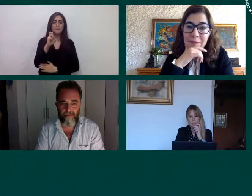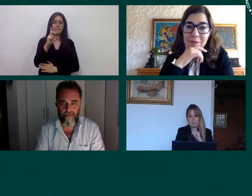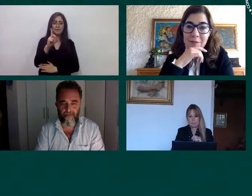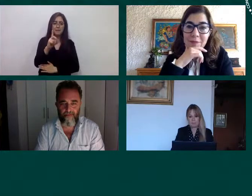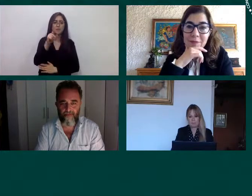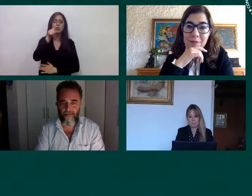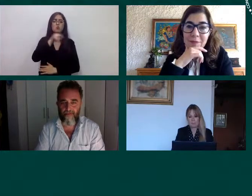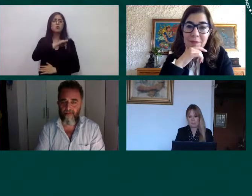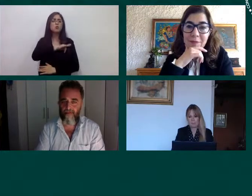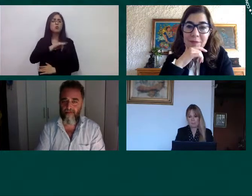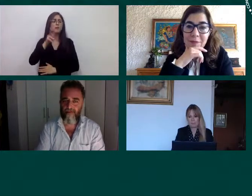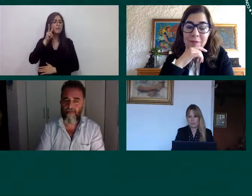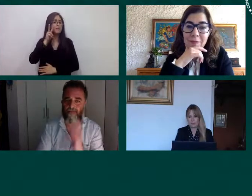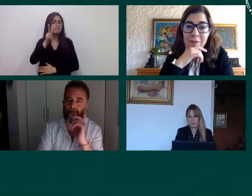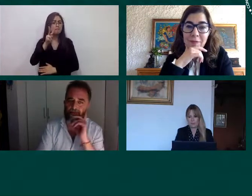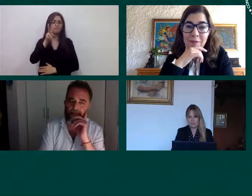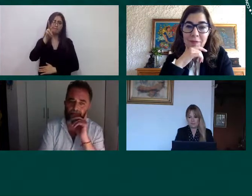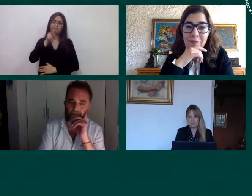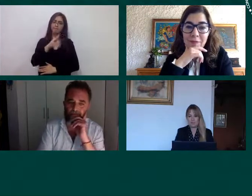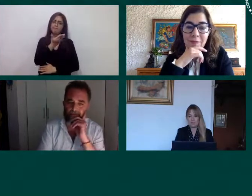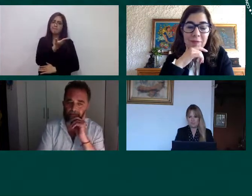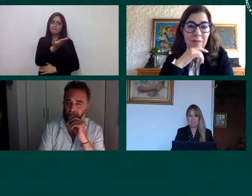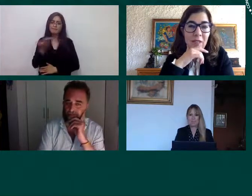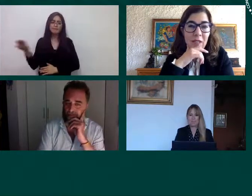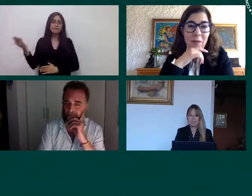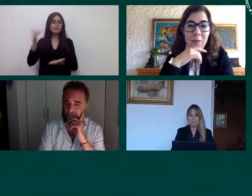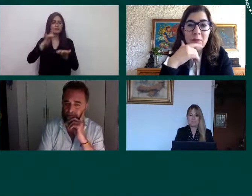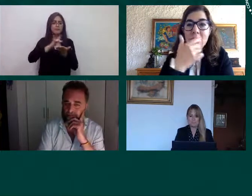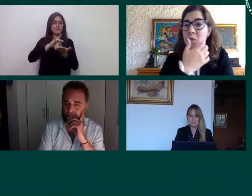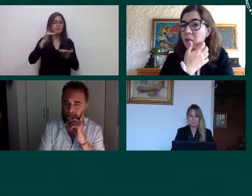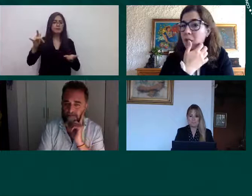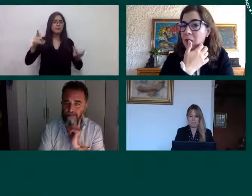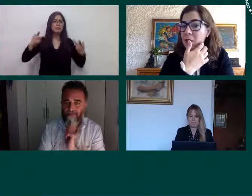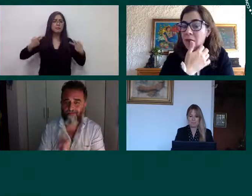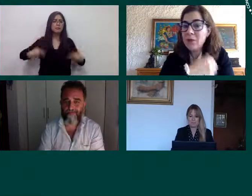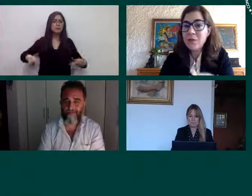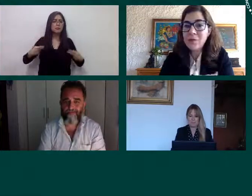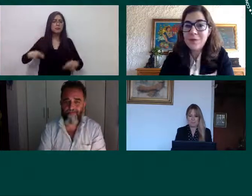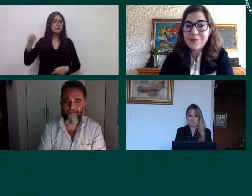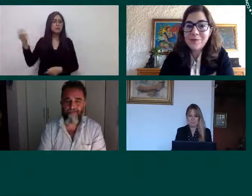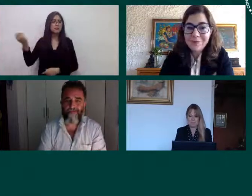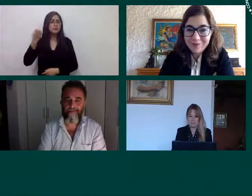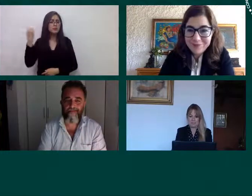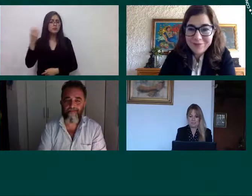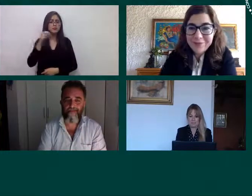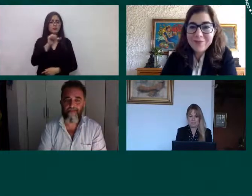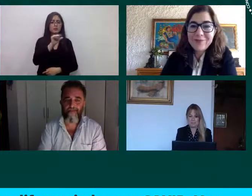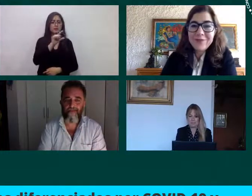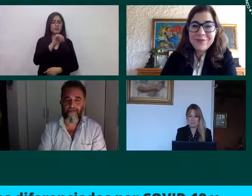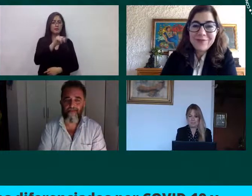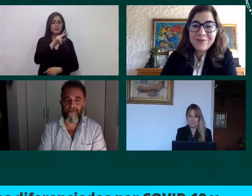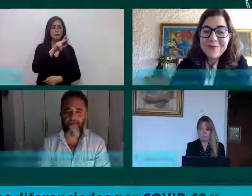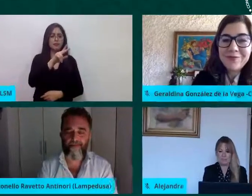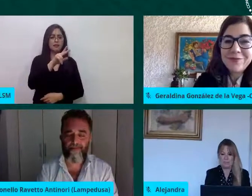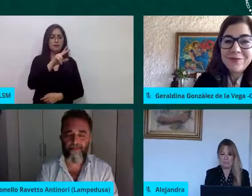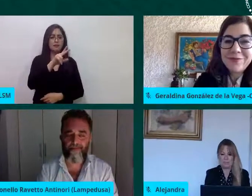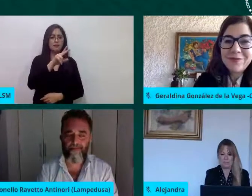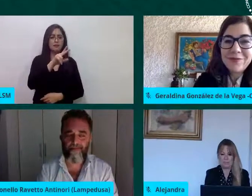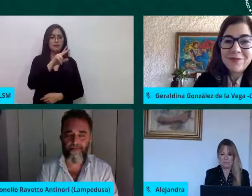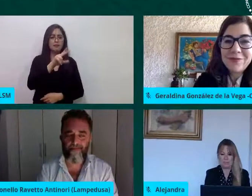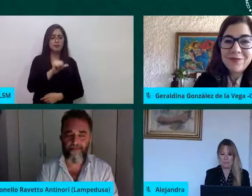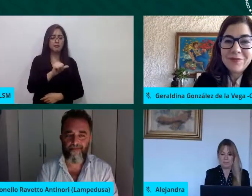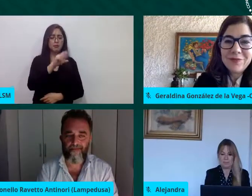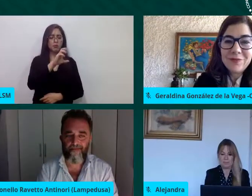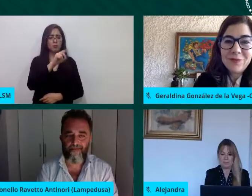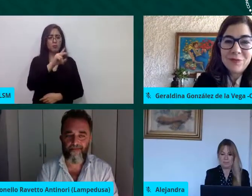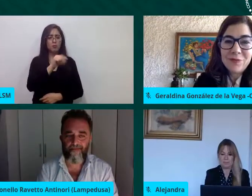las panelistas alejandra desde córdoba geraldina laura desde méxico y por supuesto antonello desde lampaduz